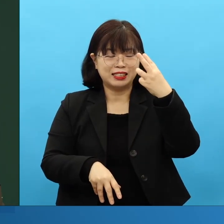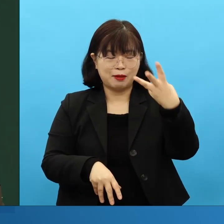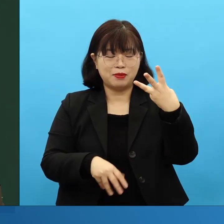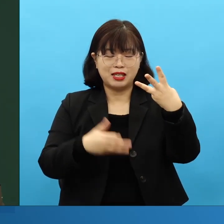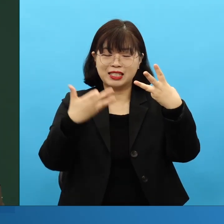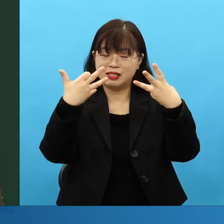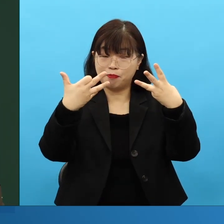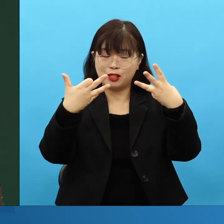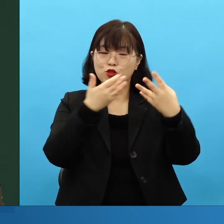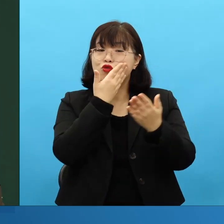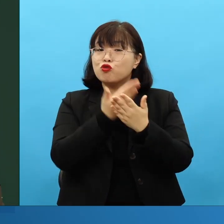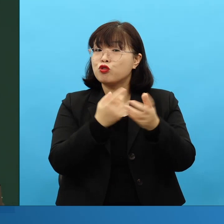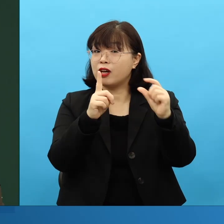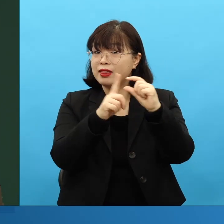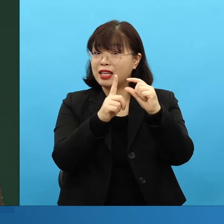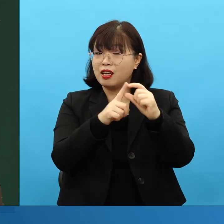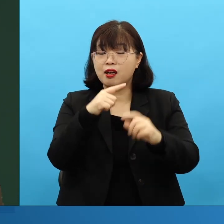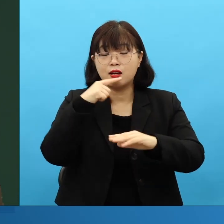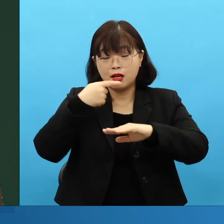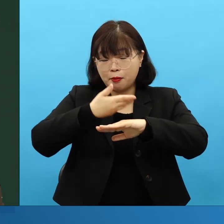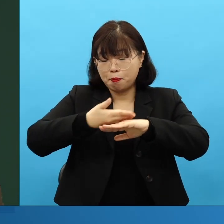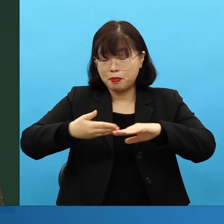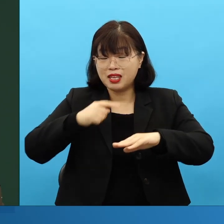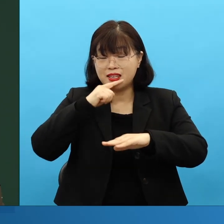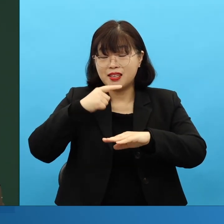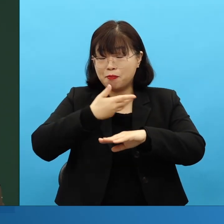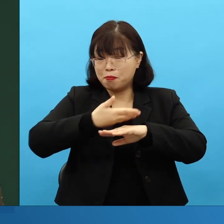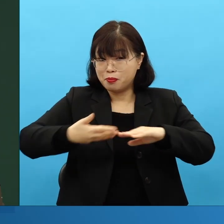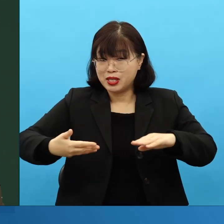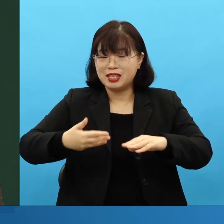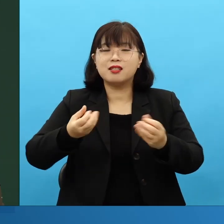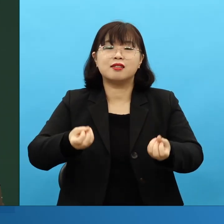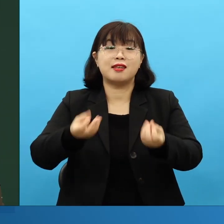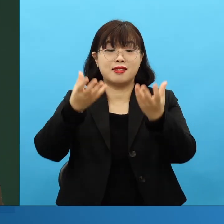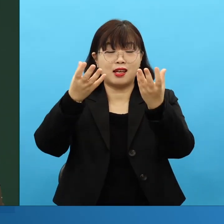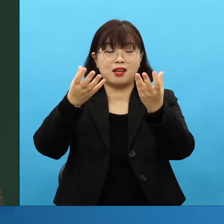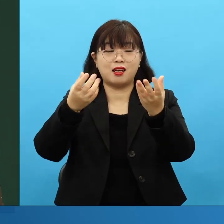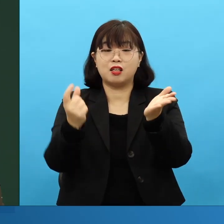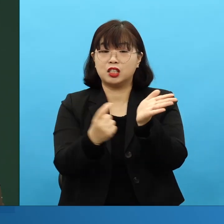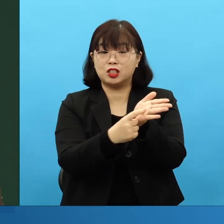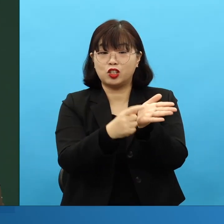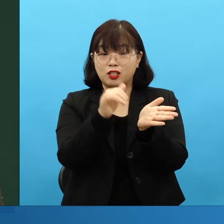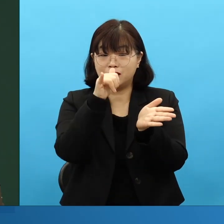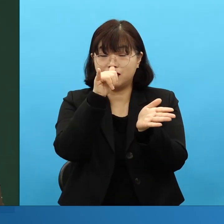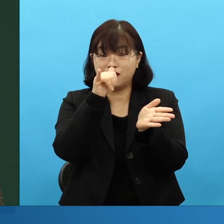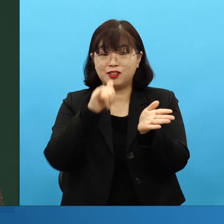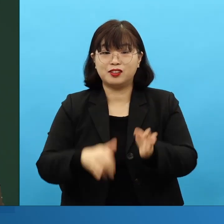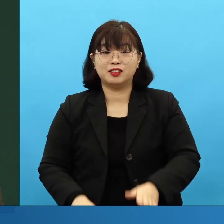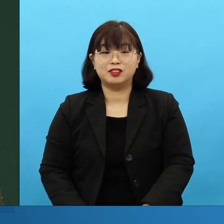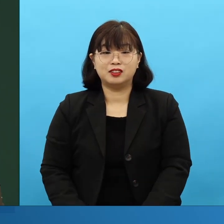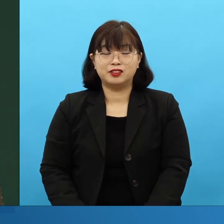복은 못 깨달은 목사님들 많아요. 그래서, 어떤 성경 번역에는요, 피 뺐습니다. 제사.